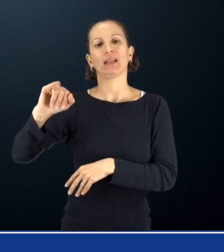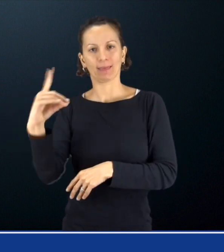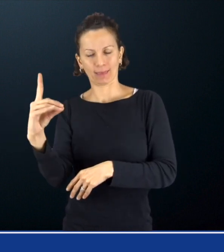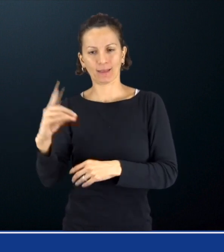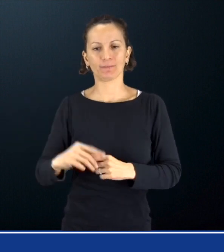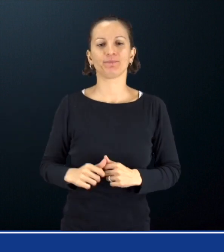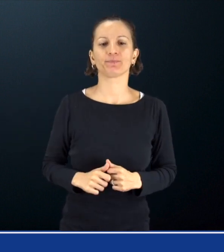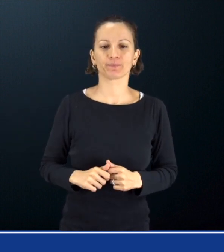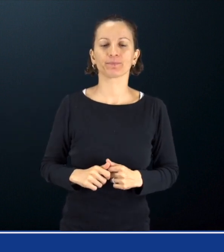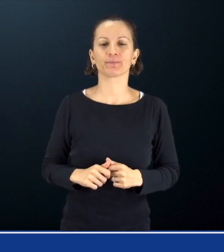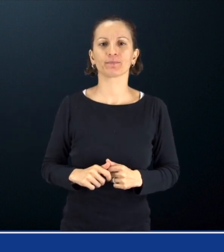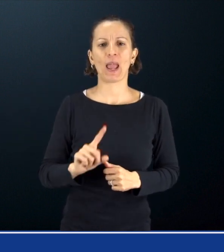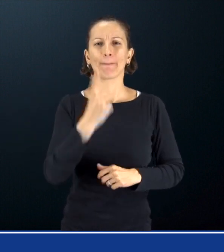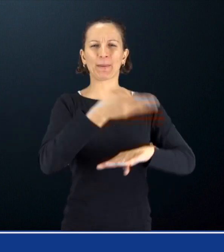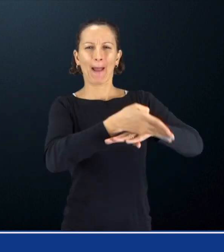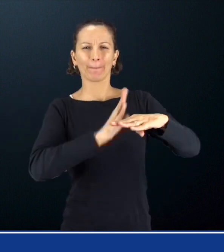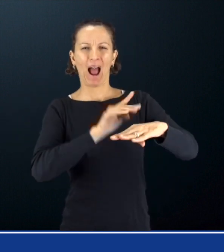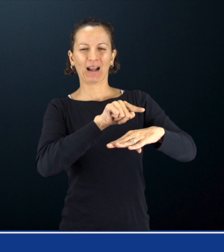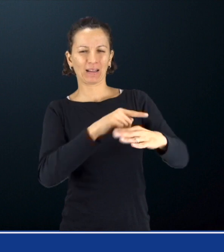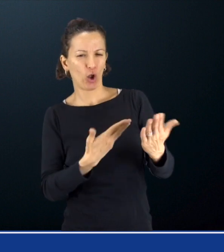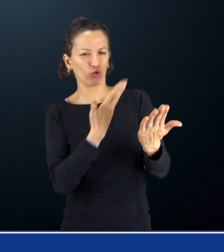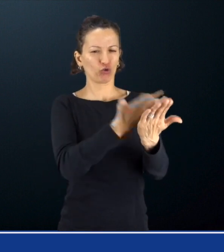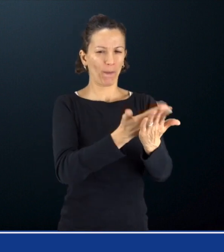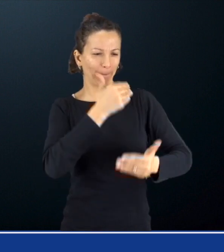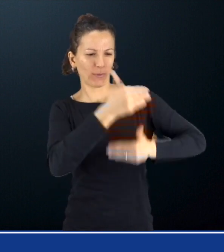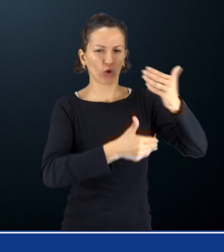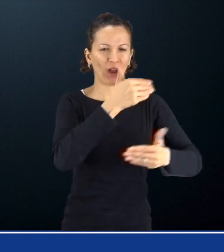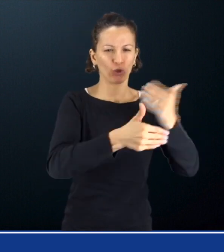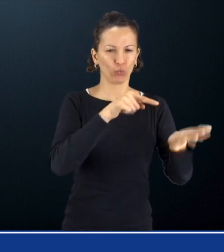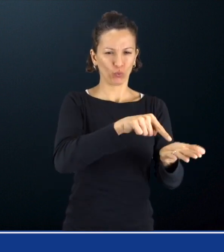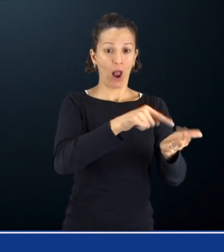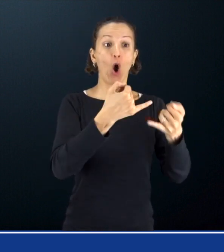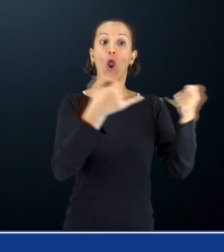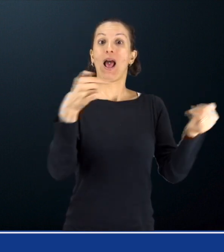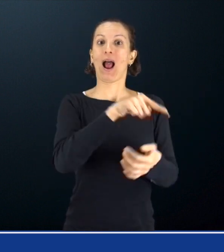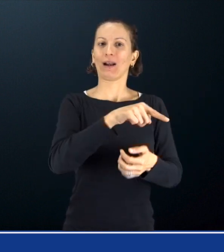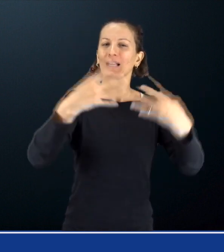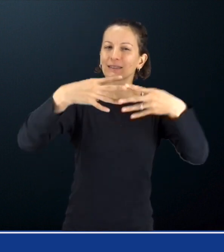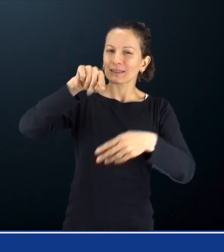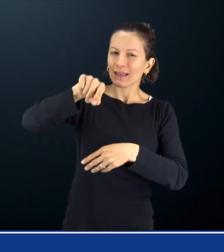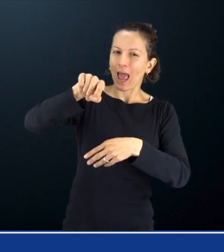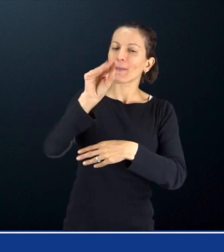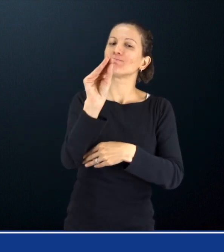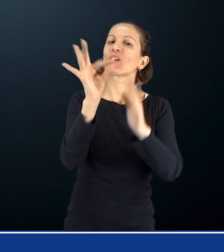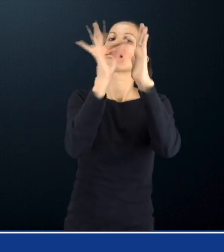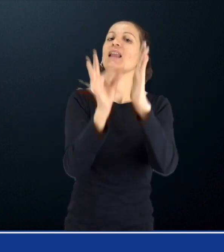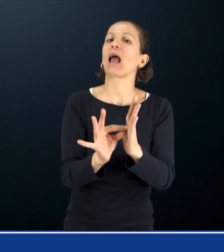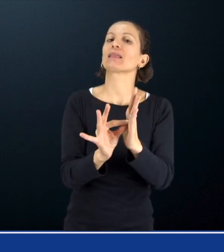parte della procedura per la presentazione della domanda online, il sistema richiede i dati del certificato elettronico rilasciato dal